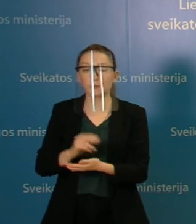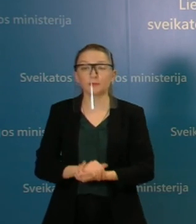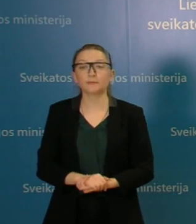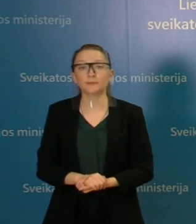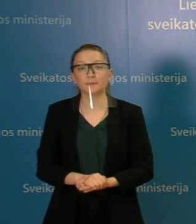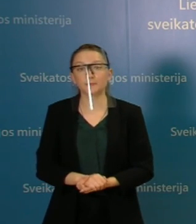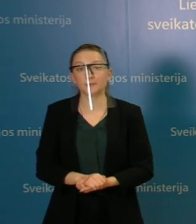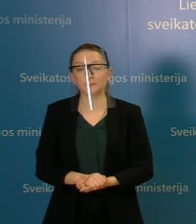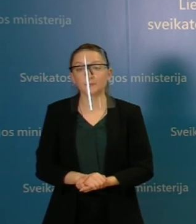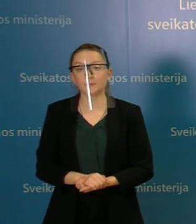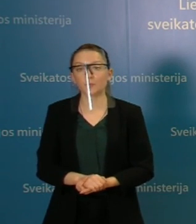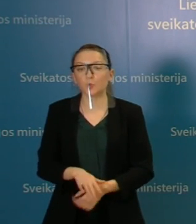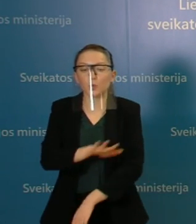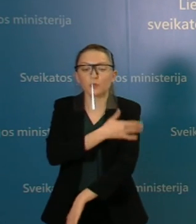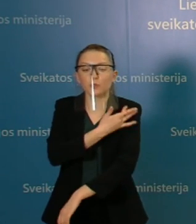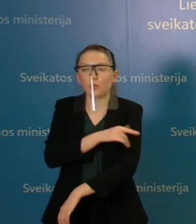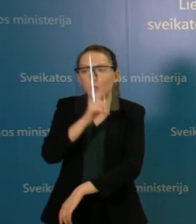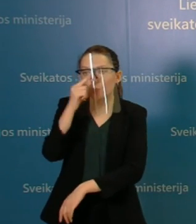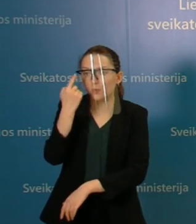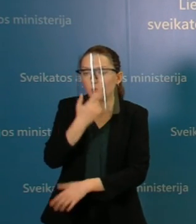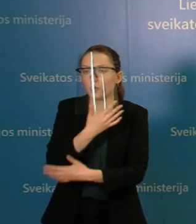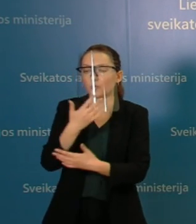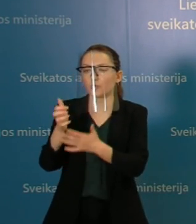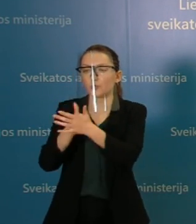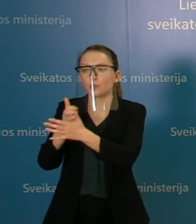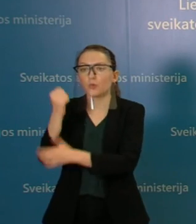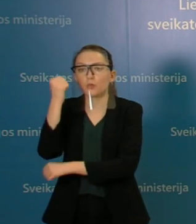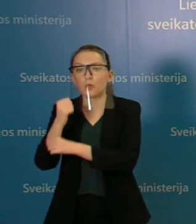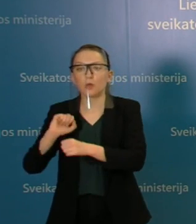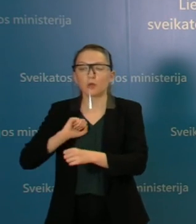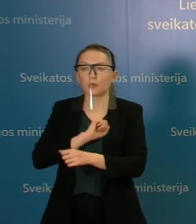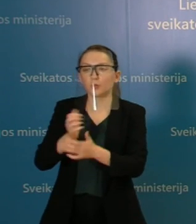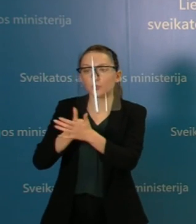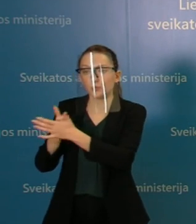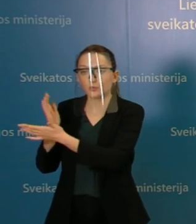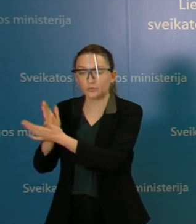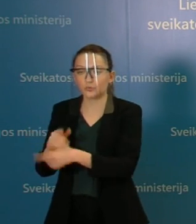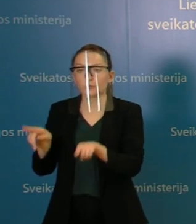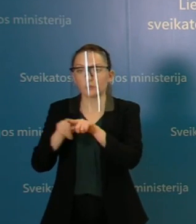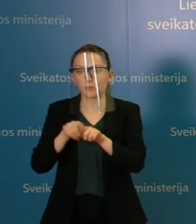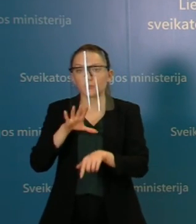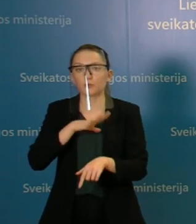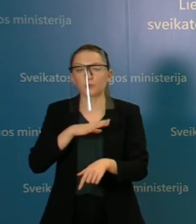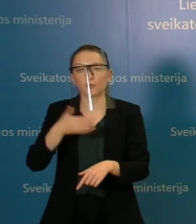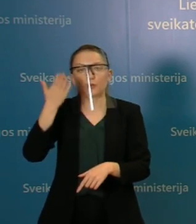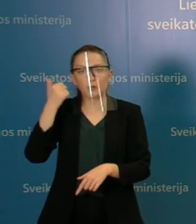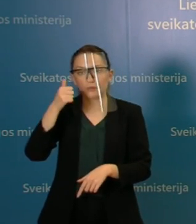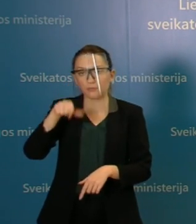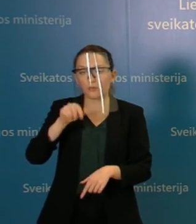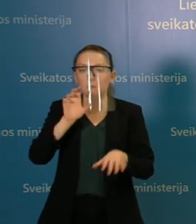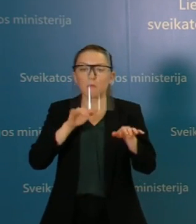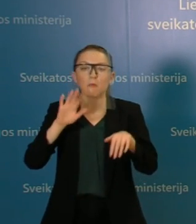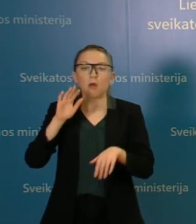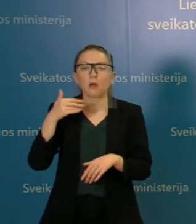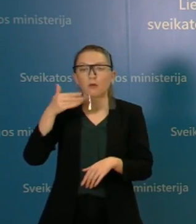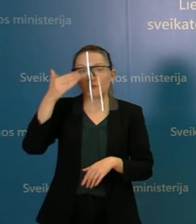kur slaugos įstaigoje pritrūko medikų yra. Taip atsitikė ir anksčiau, ir pavasarį,